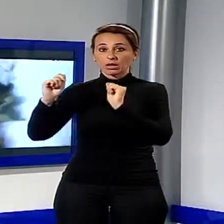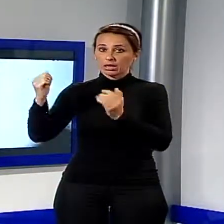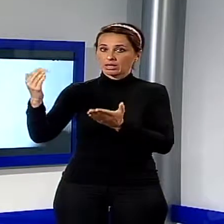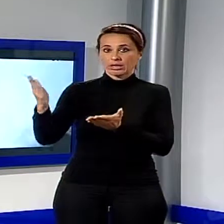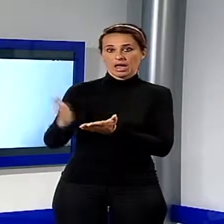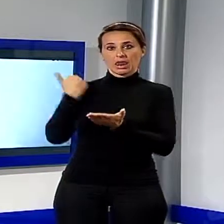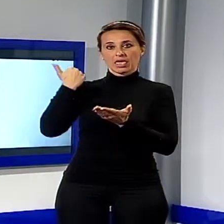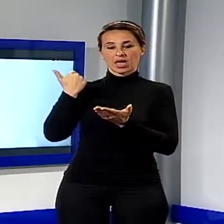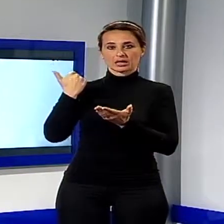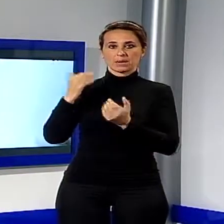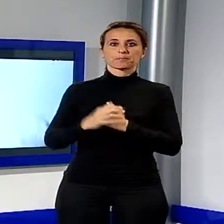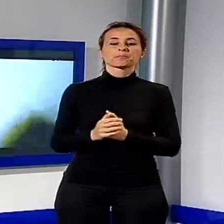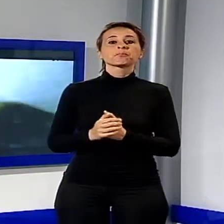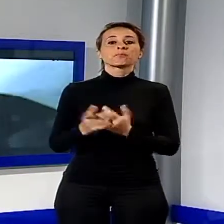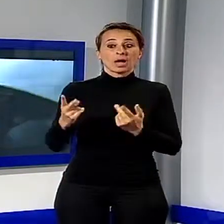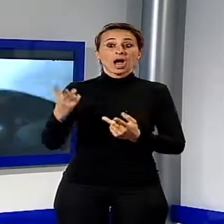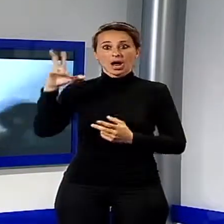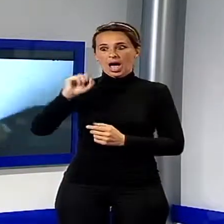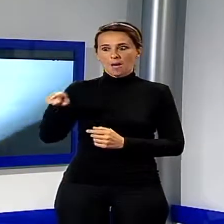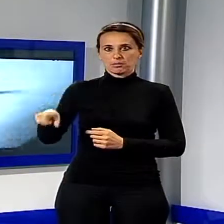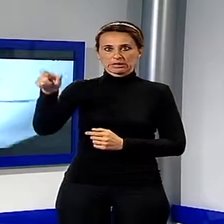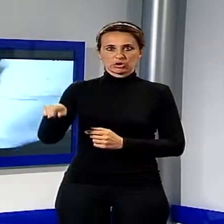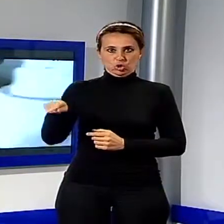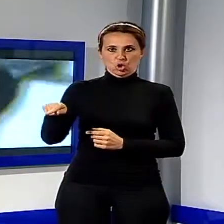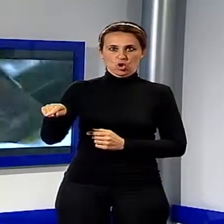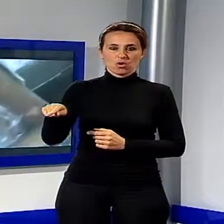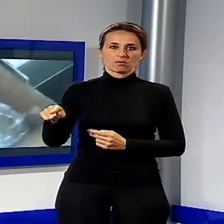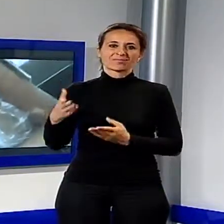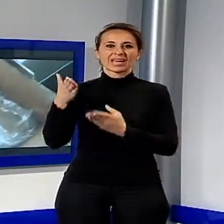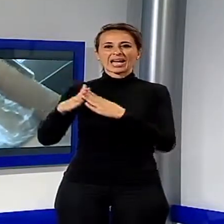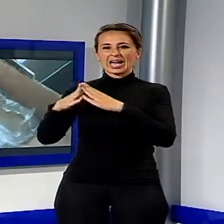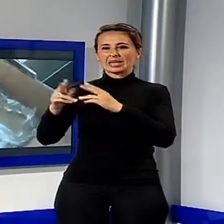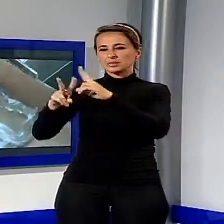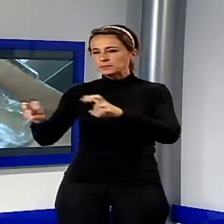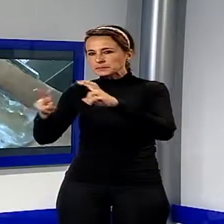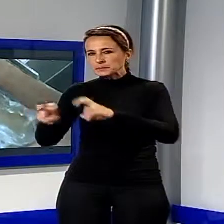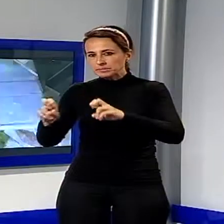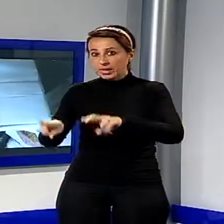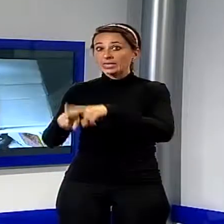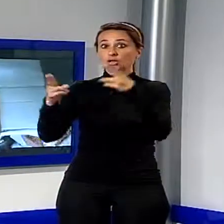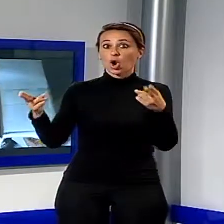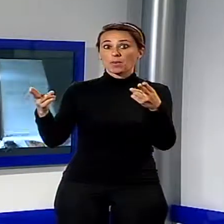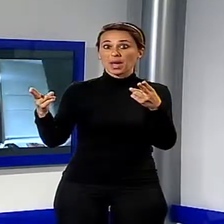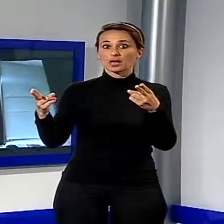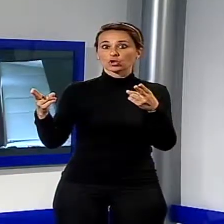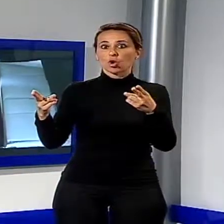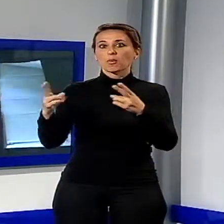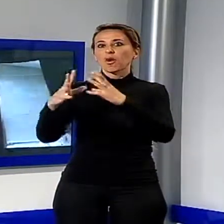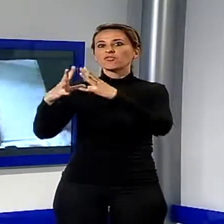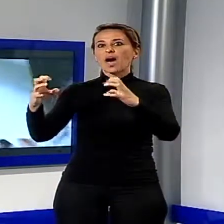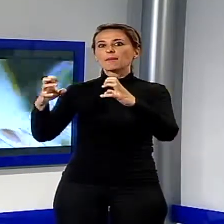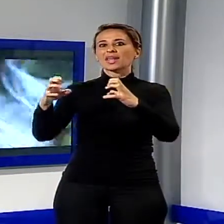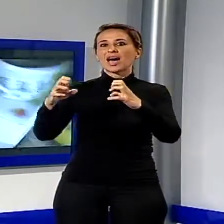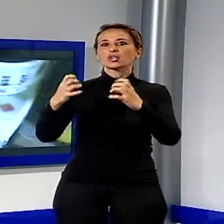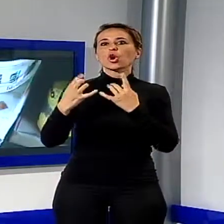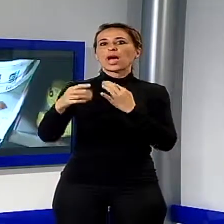perquisizione domiciliare ed in un fabbricato agricolo di proprietà del Pellegrini, dotato di porte blindate, hanno trovato una vera e propria Santa Barbara,